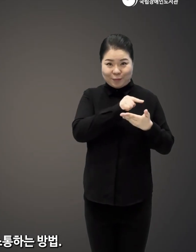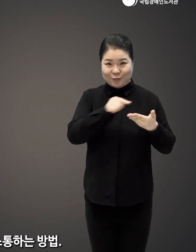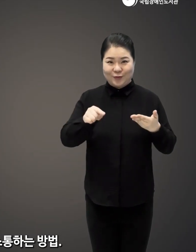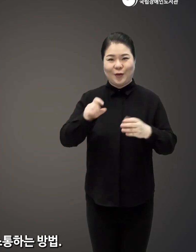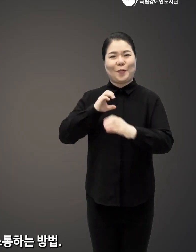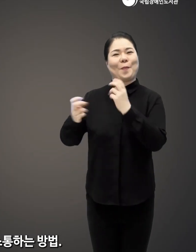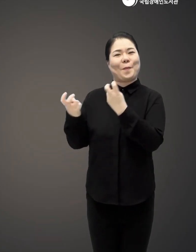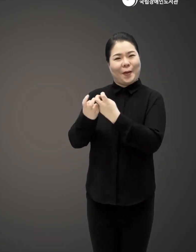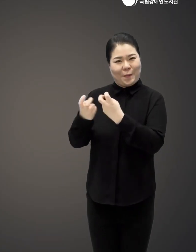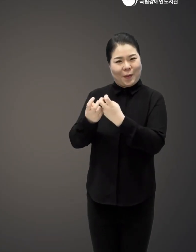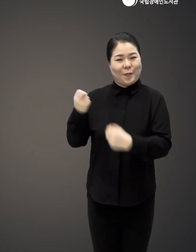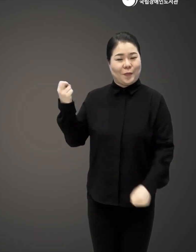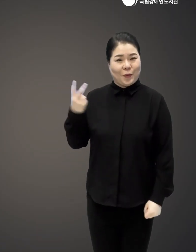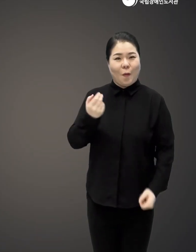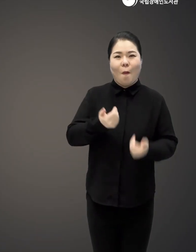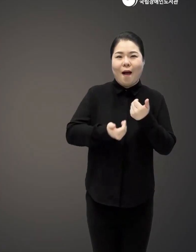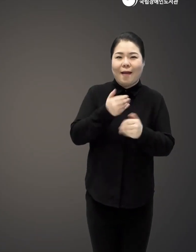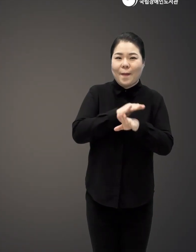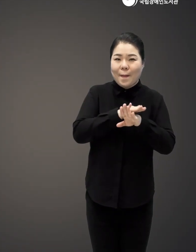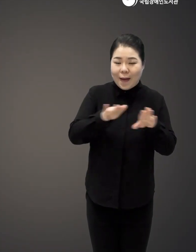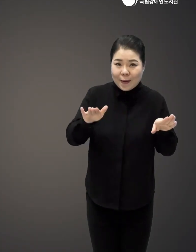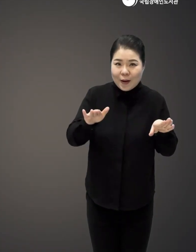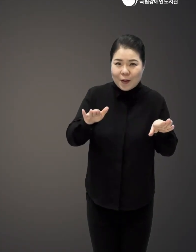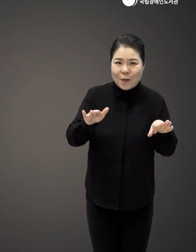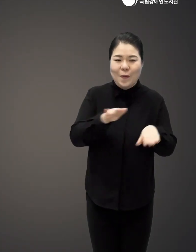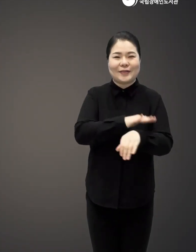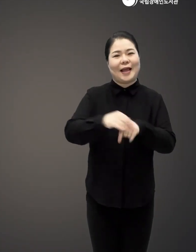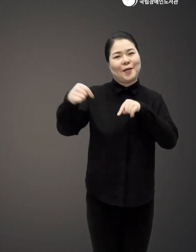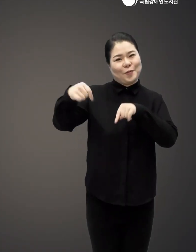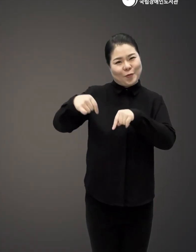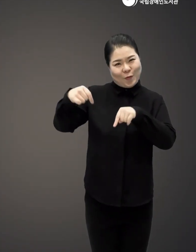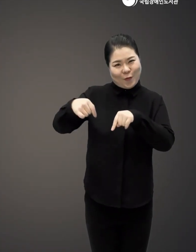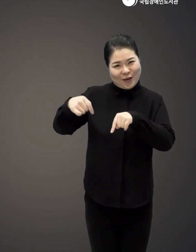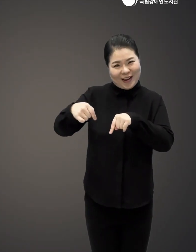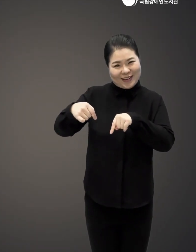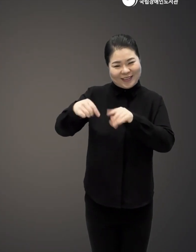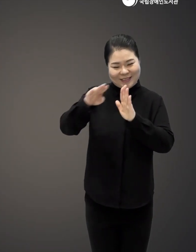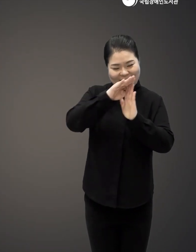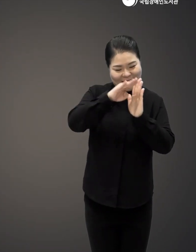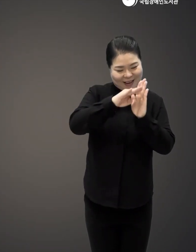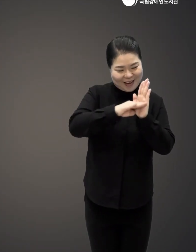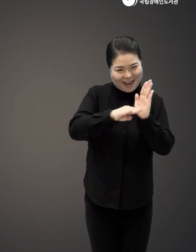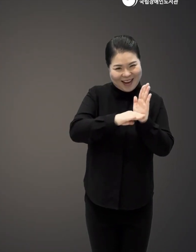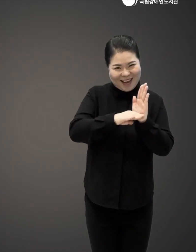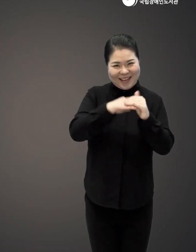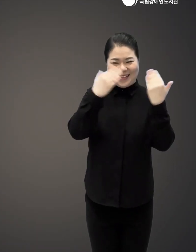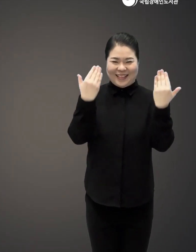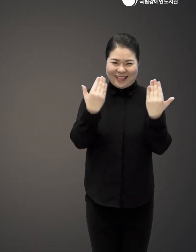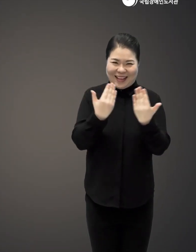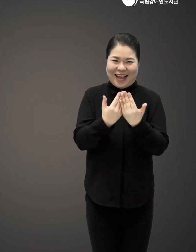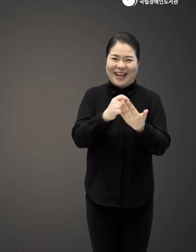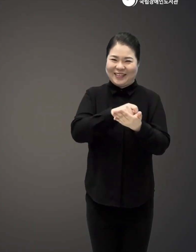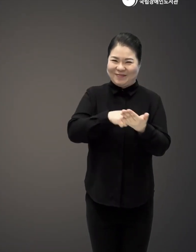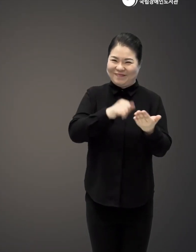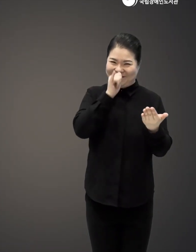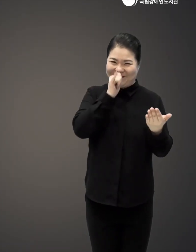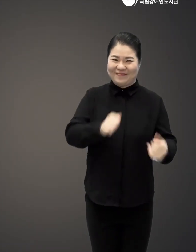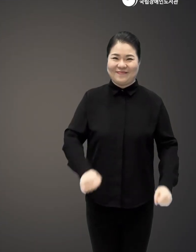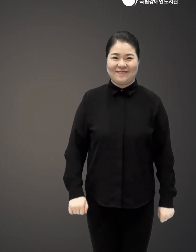소통하는 방법 그리고 어떻게 하면 이 갈등을 좀 더 원만하게 조율할지에 대한 과정까지 다루고 있습니다